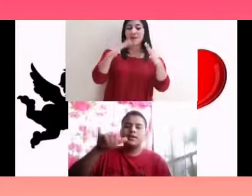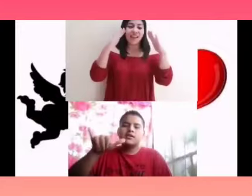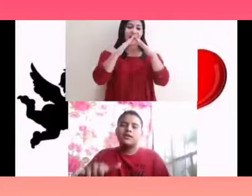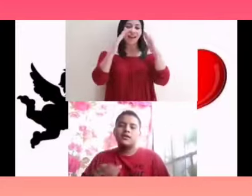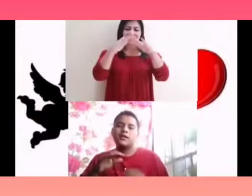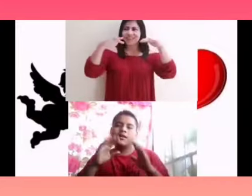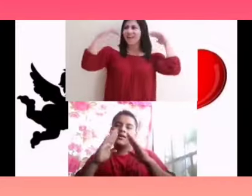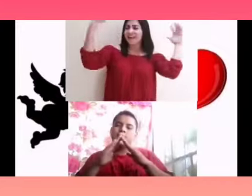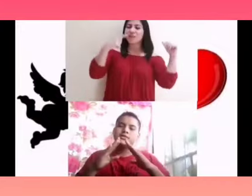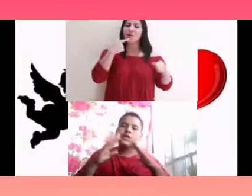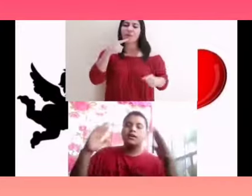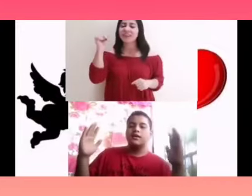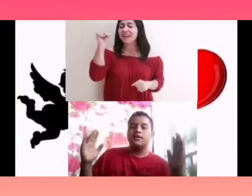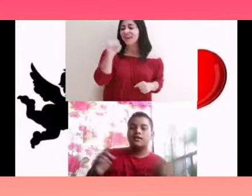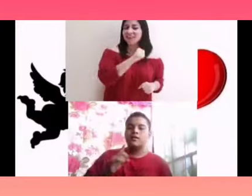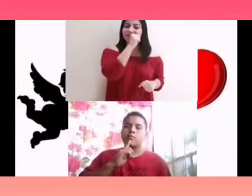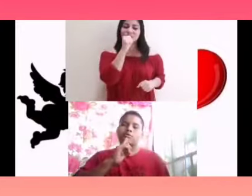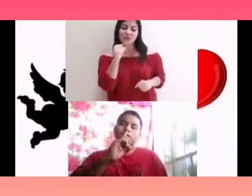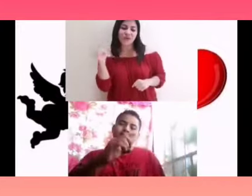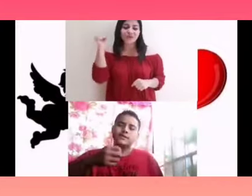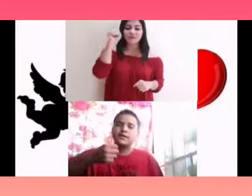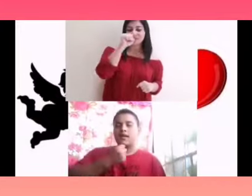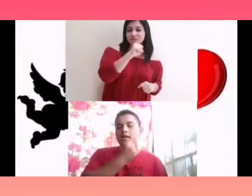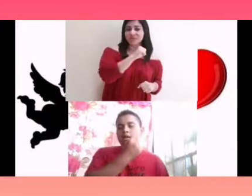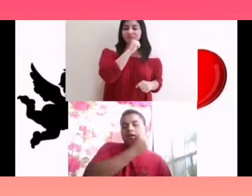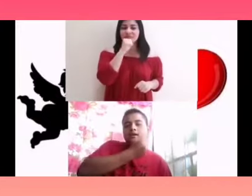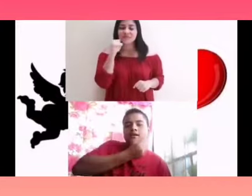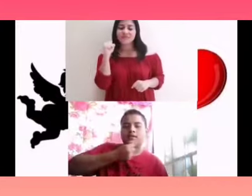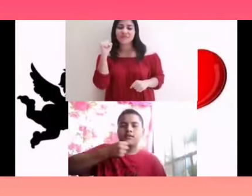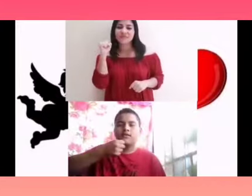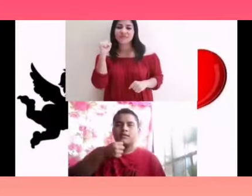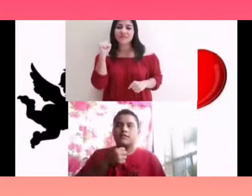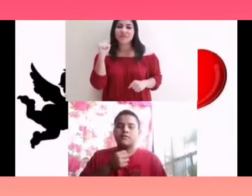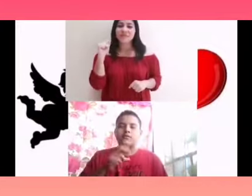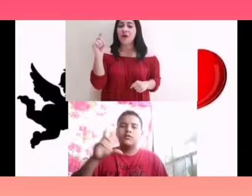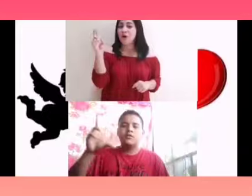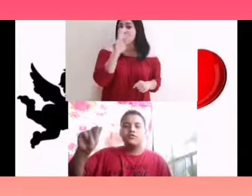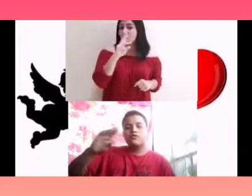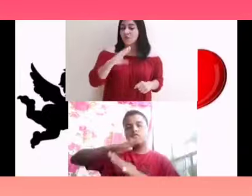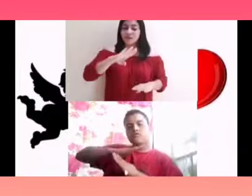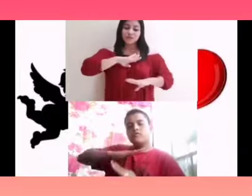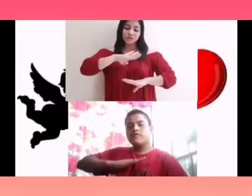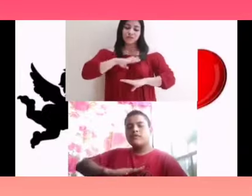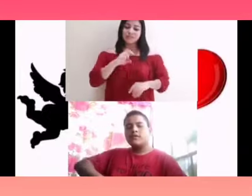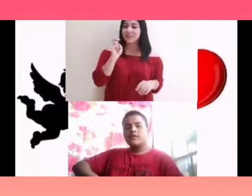canción Pero no es suficiente, le hace falta un corazón